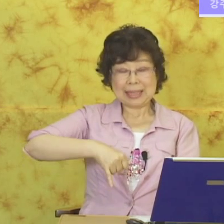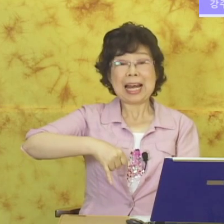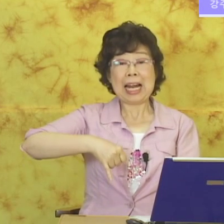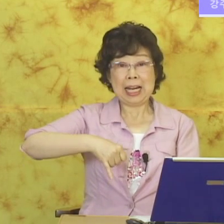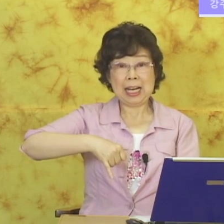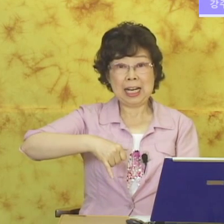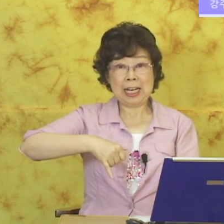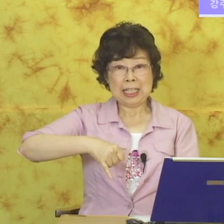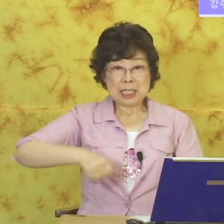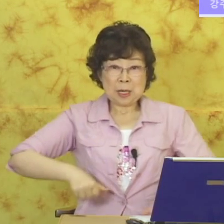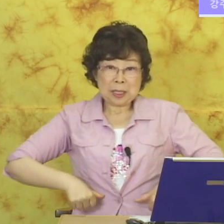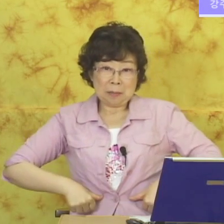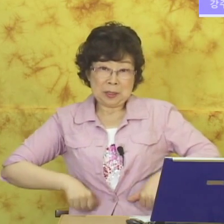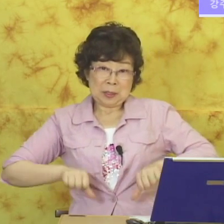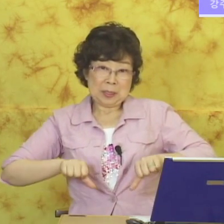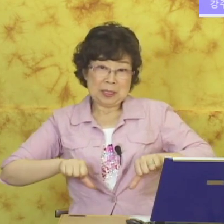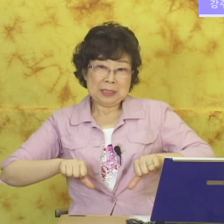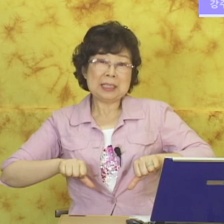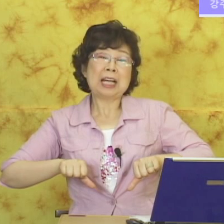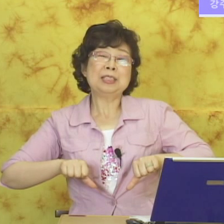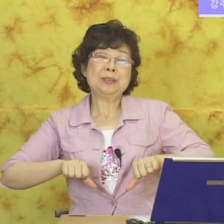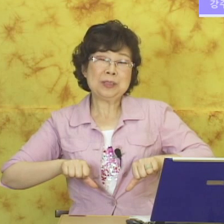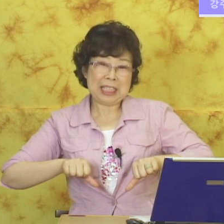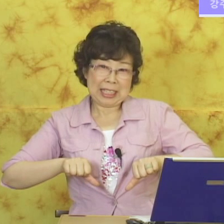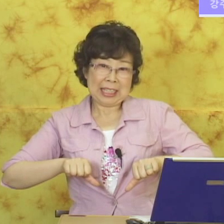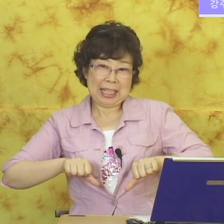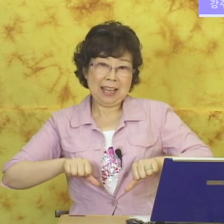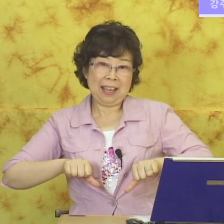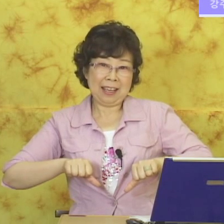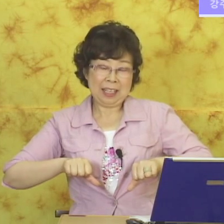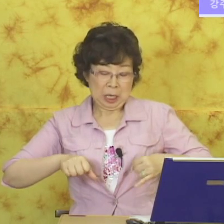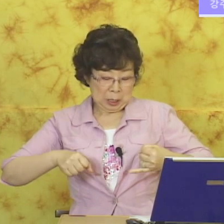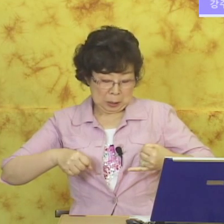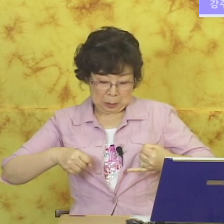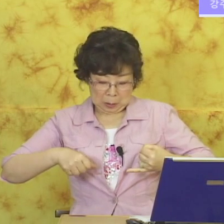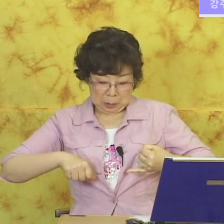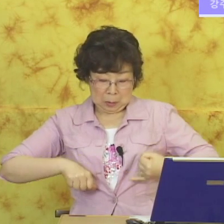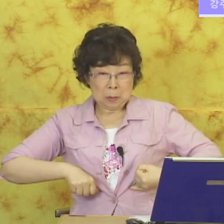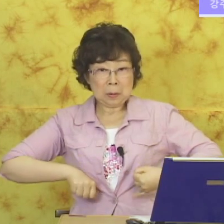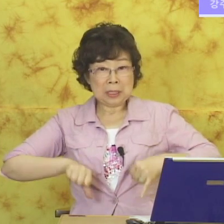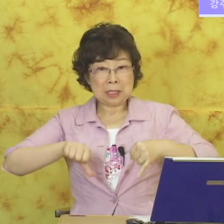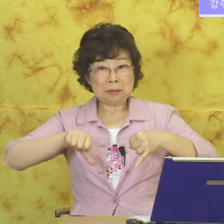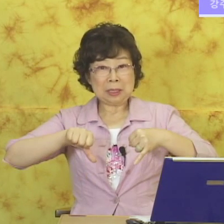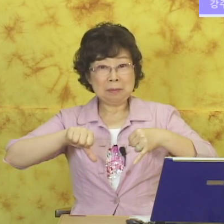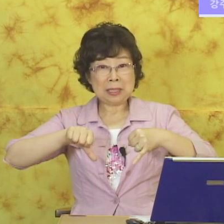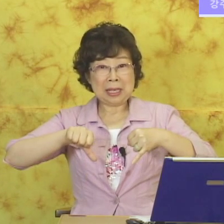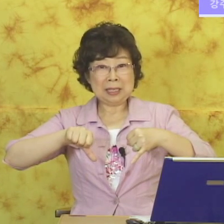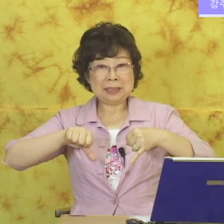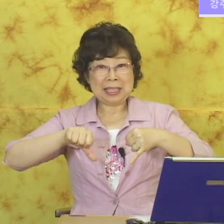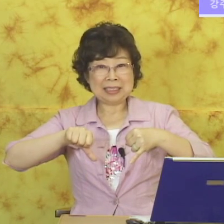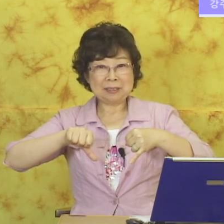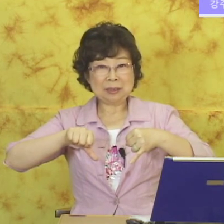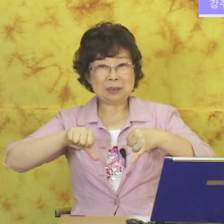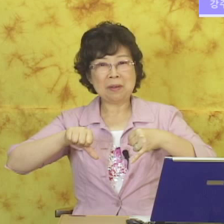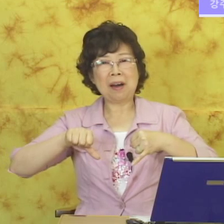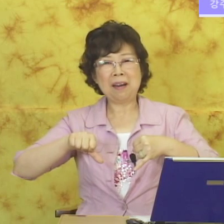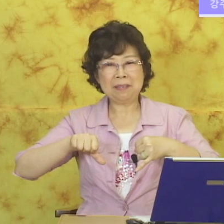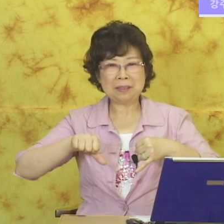딸. 자. 이렇게 하면요. 쌍둥이. 이렇게 쌍둥이. 남자의 여자의 쌍둥이 넘어. 아유.